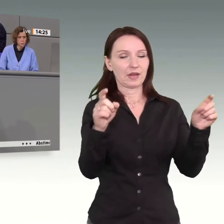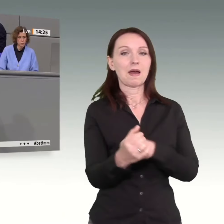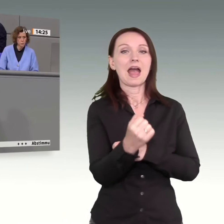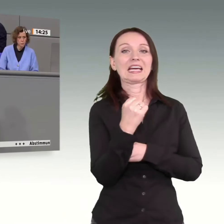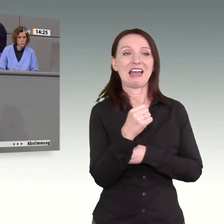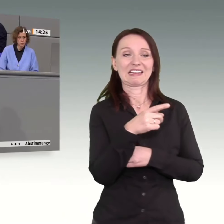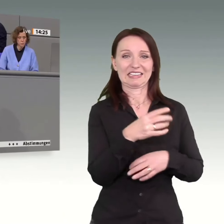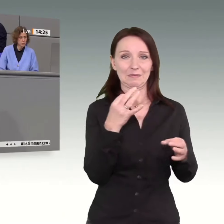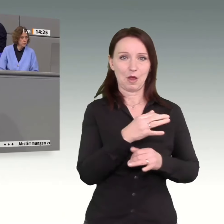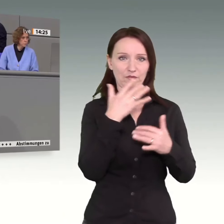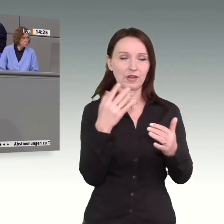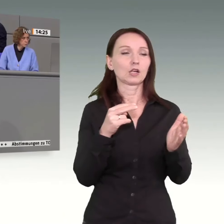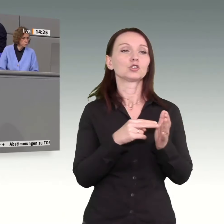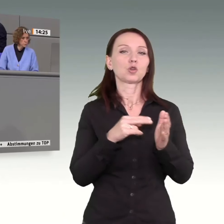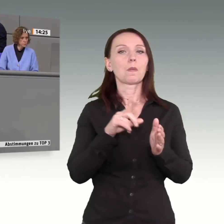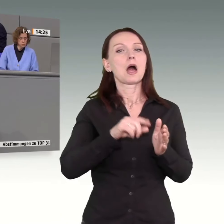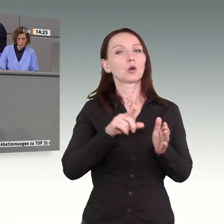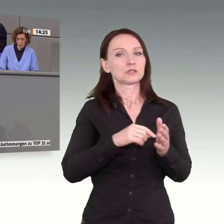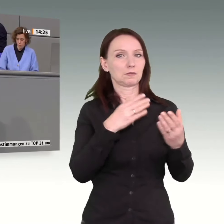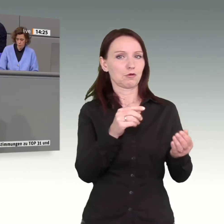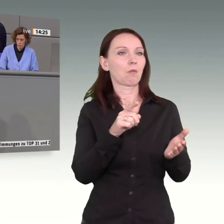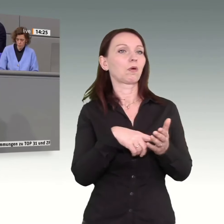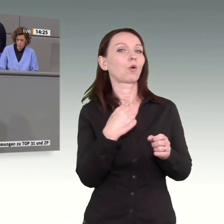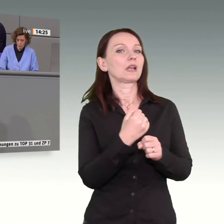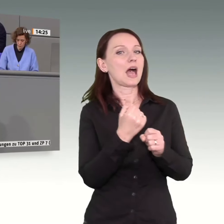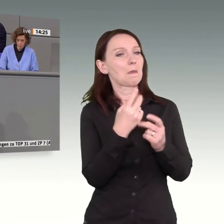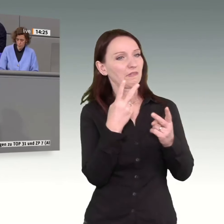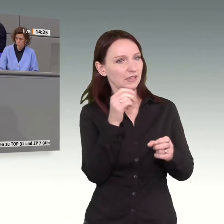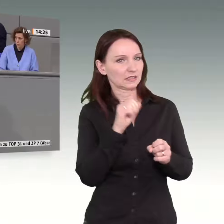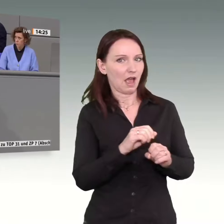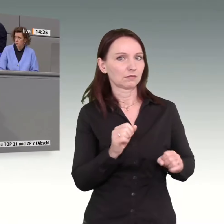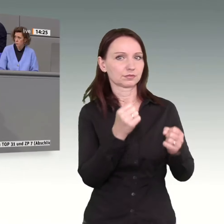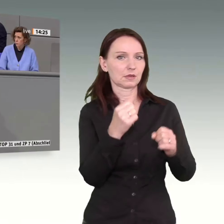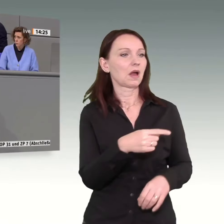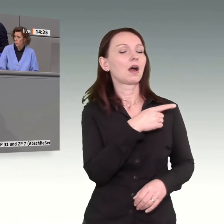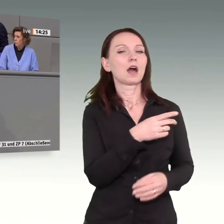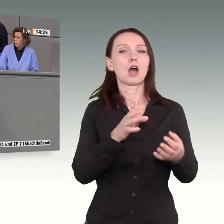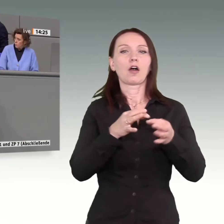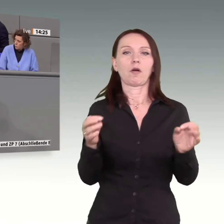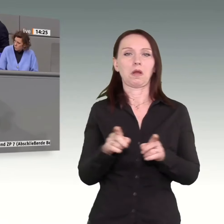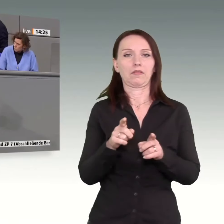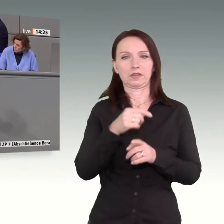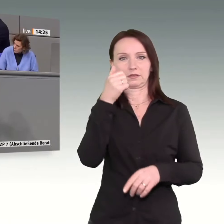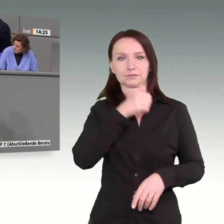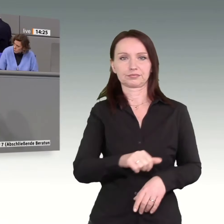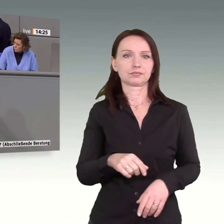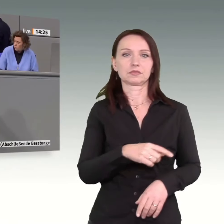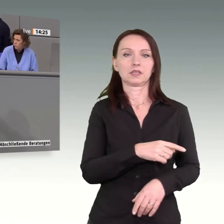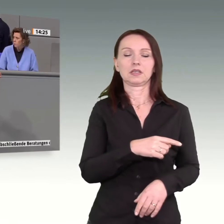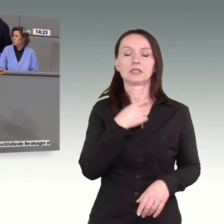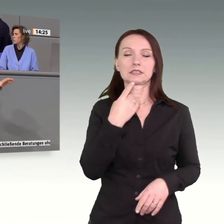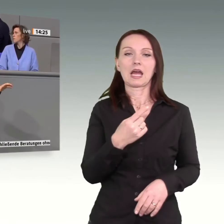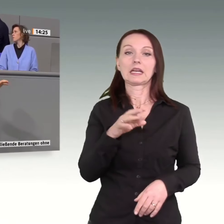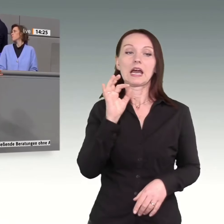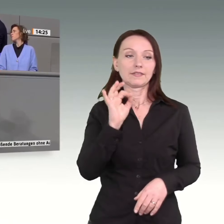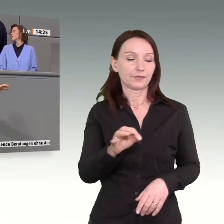günstig bekommen, dass sie ihre wichtige Arbeit tun können. Aber so plump, wie Sie das formulieren, tun Sie für